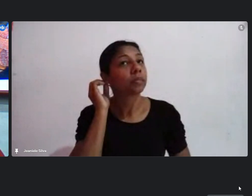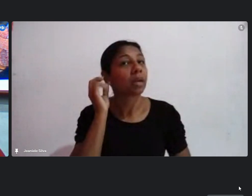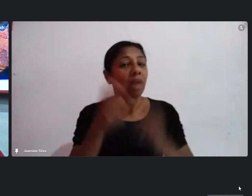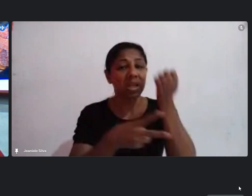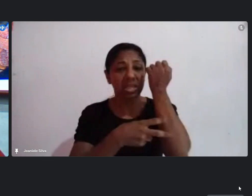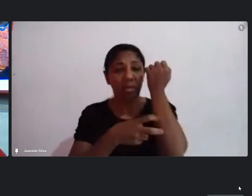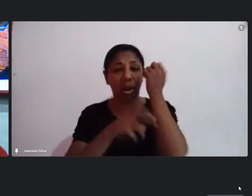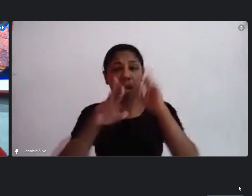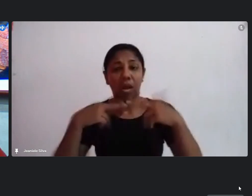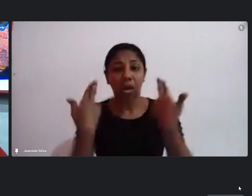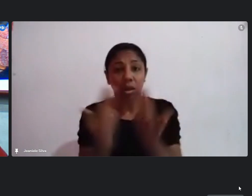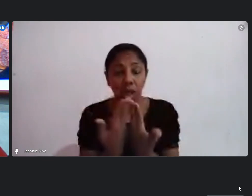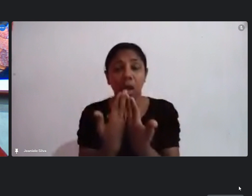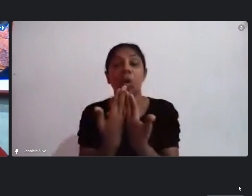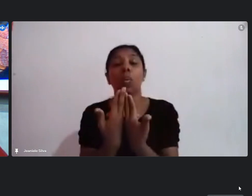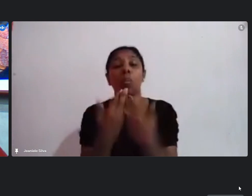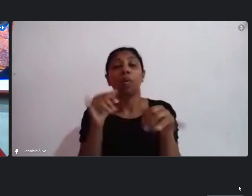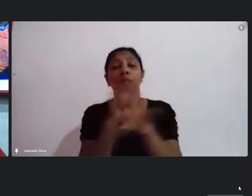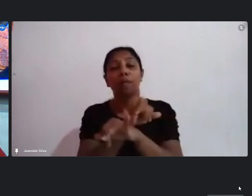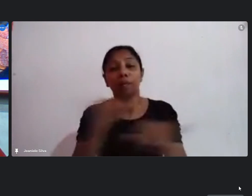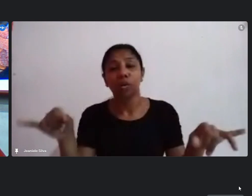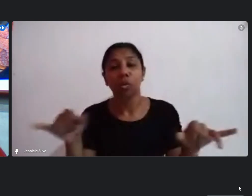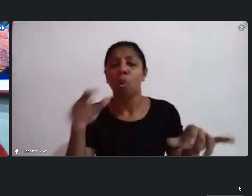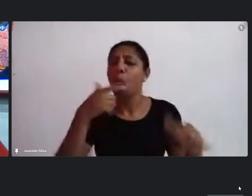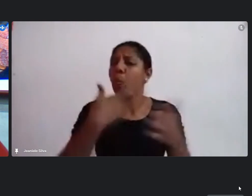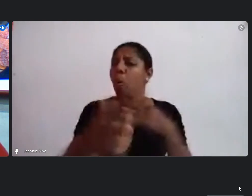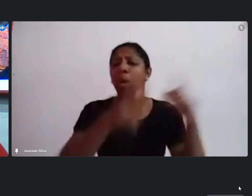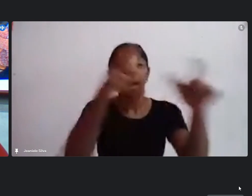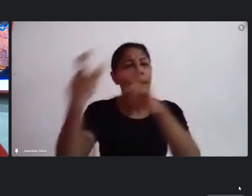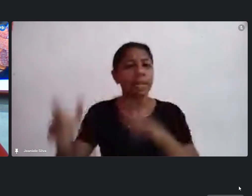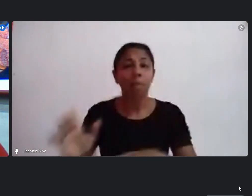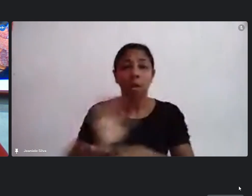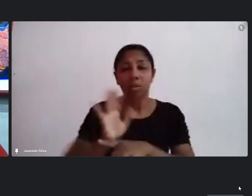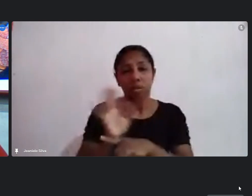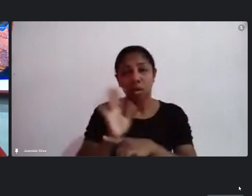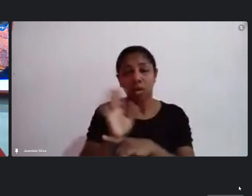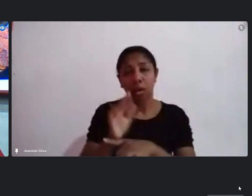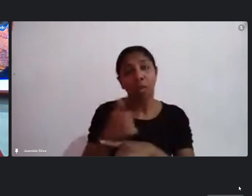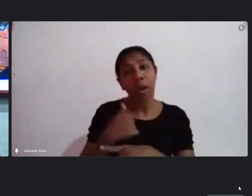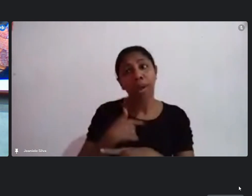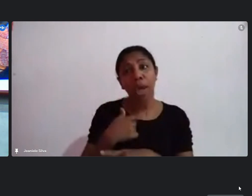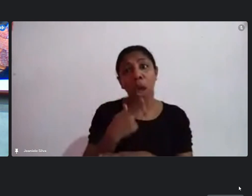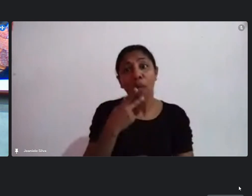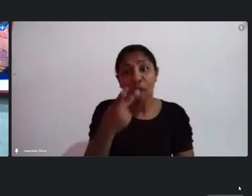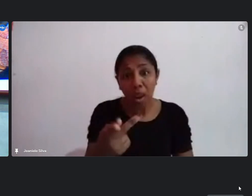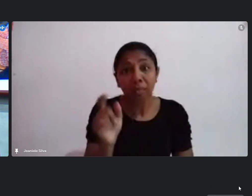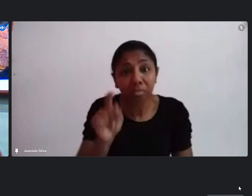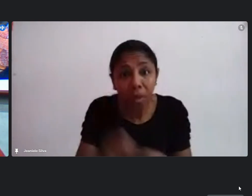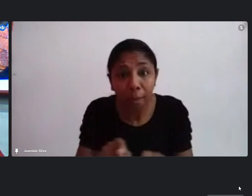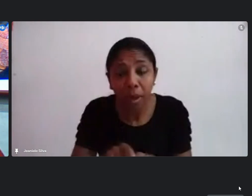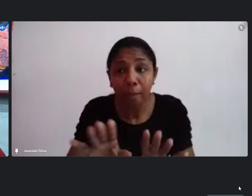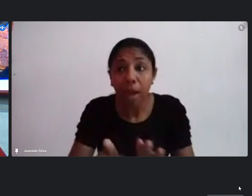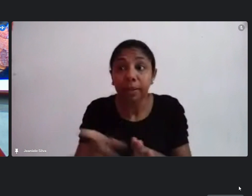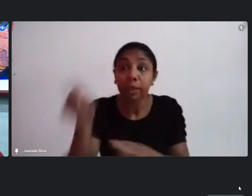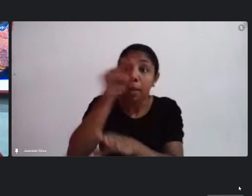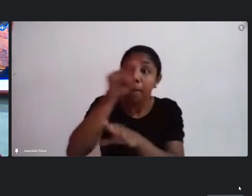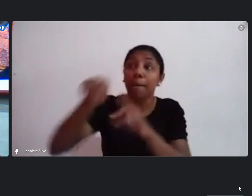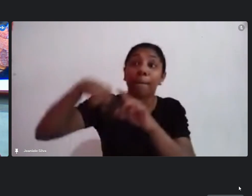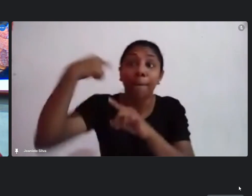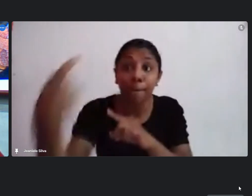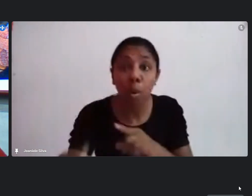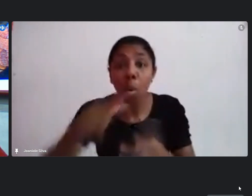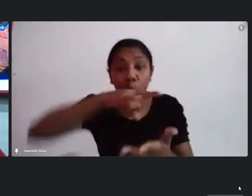dito que foi colocado em qualquer espaço que pode virar sala de cinema e eu mesma verbalizei isso aí depois vem o documento dizendo não é mais isso